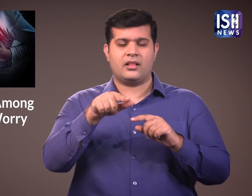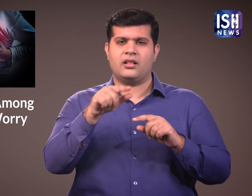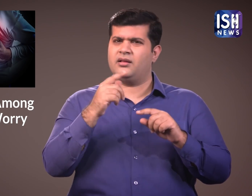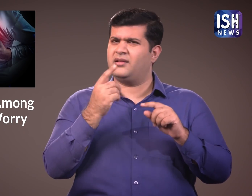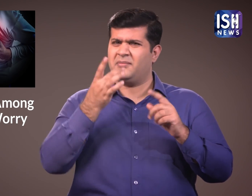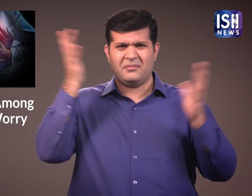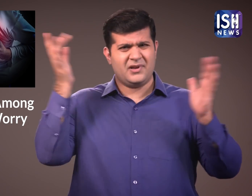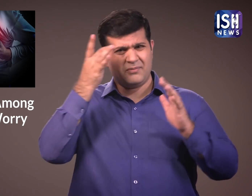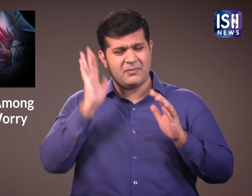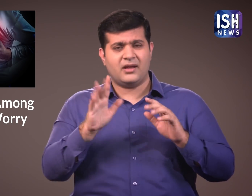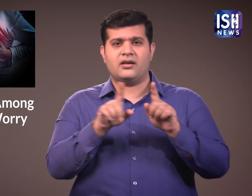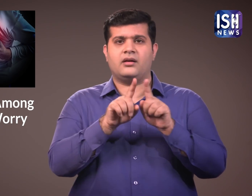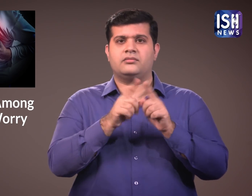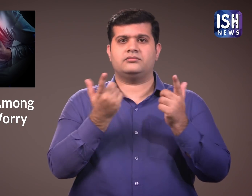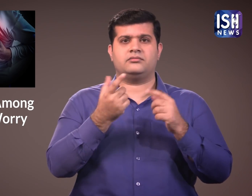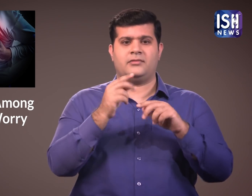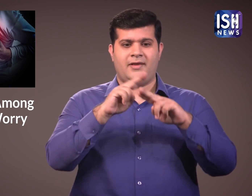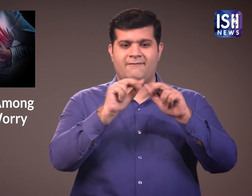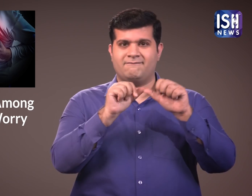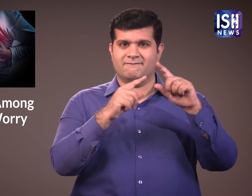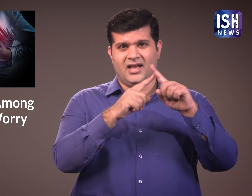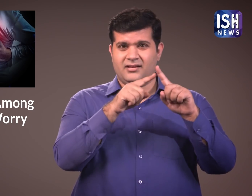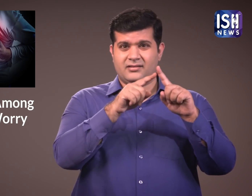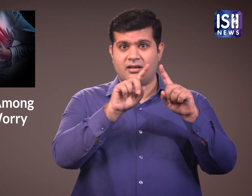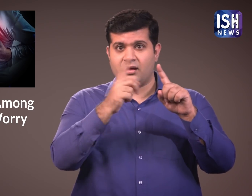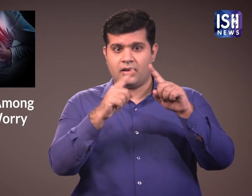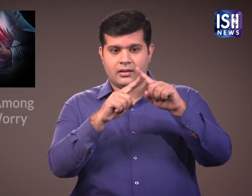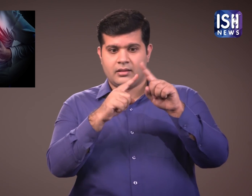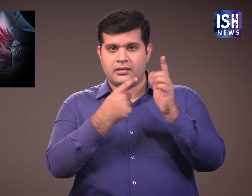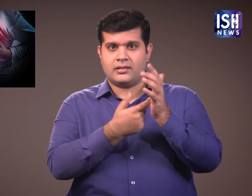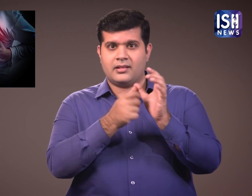ट्रांस फैट जैसे फैट्स खाने से दिल के दौरा पड़ रहा